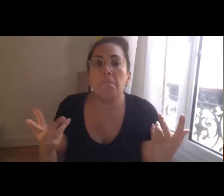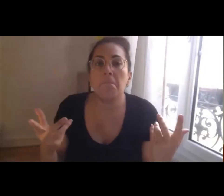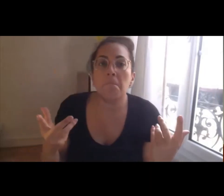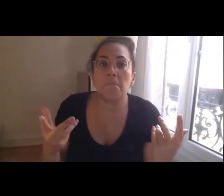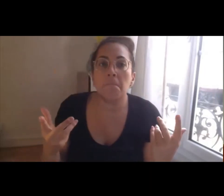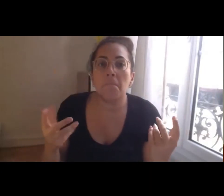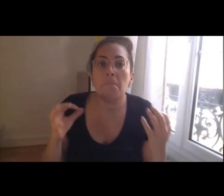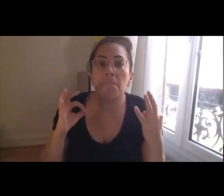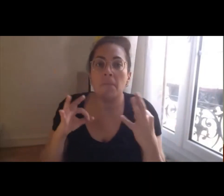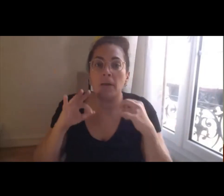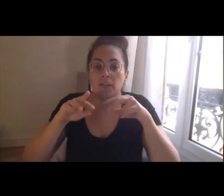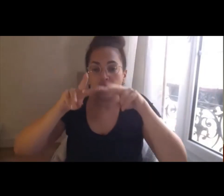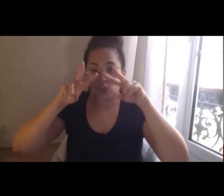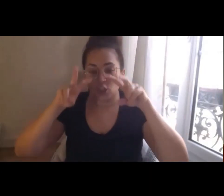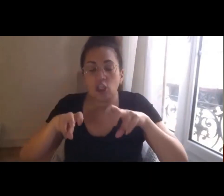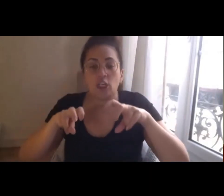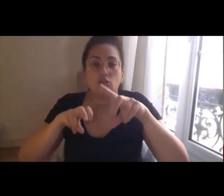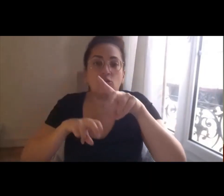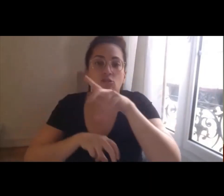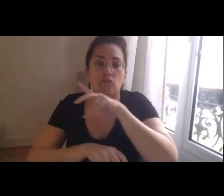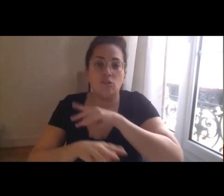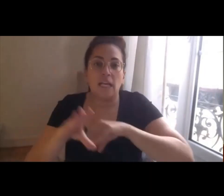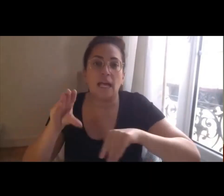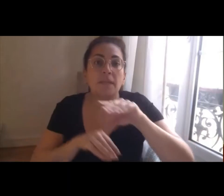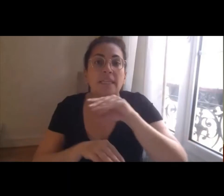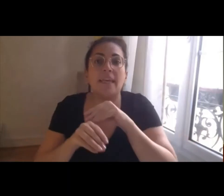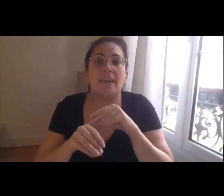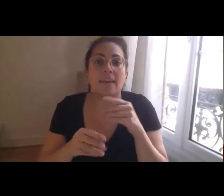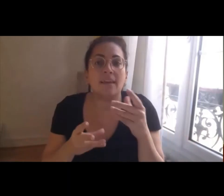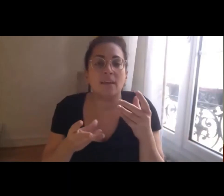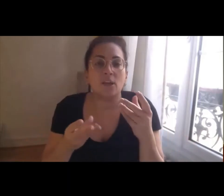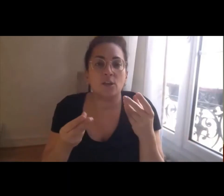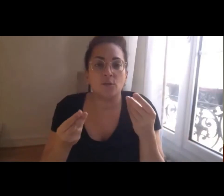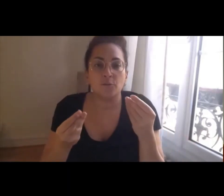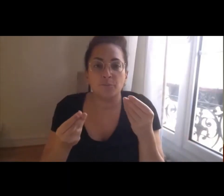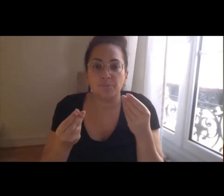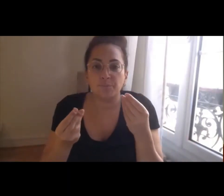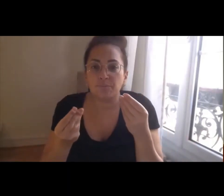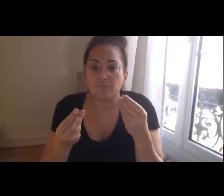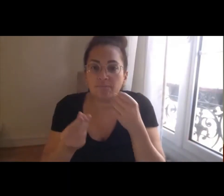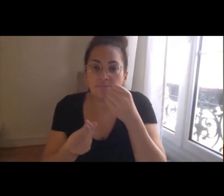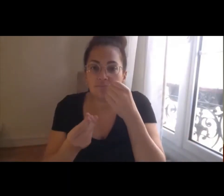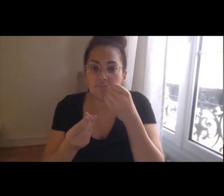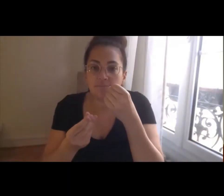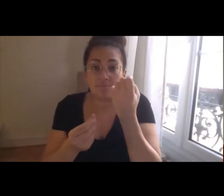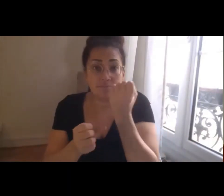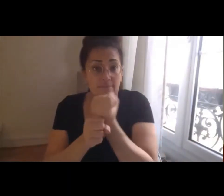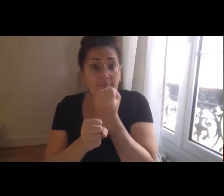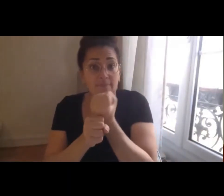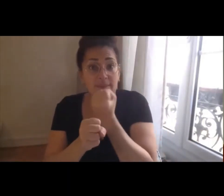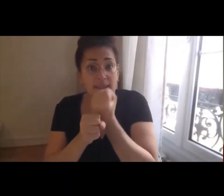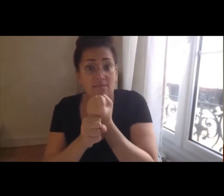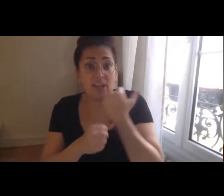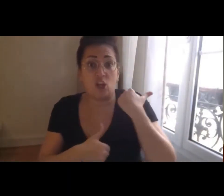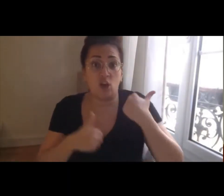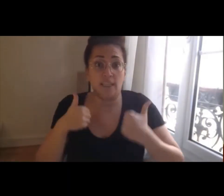de recherche appliquée sur ce sujet de l'emploi et du handicap, eh bien, je